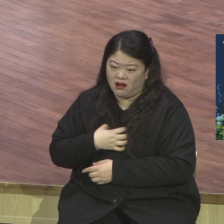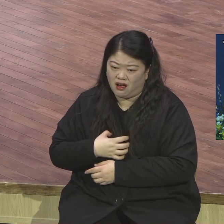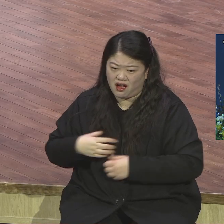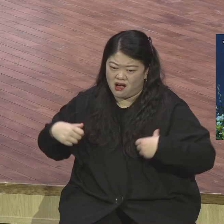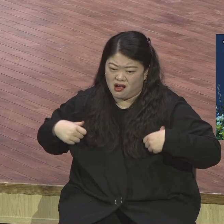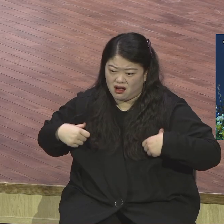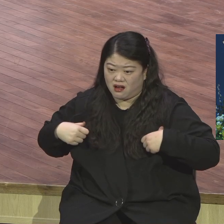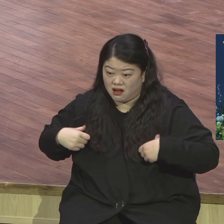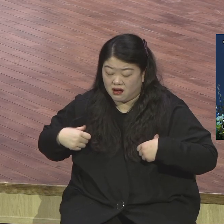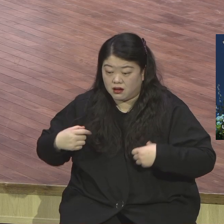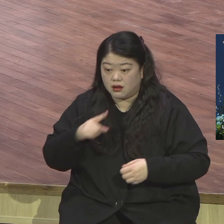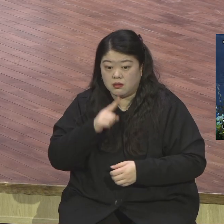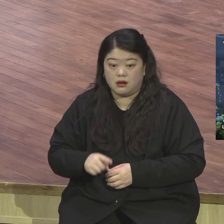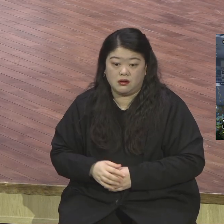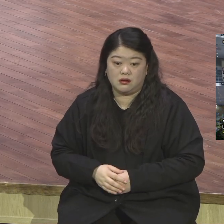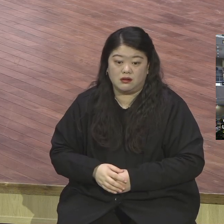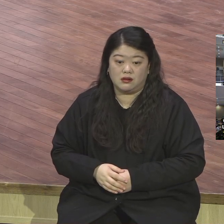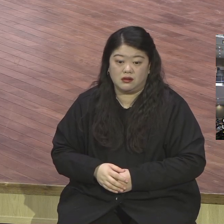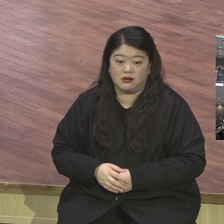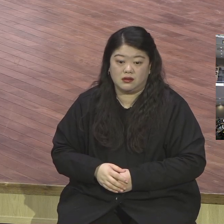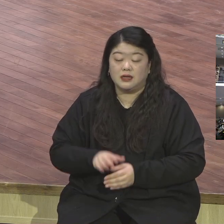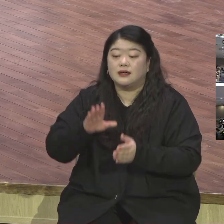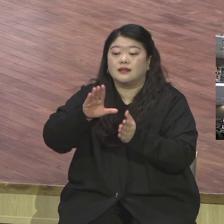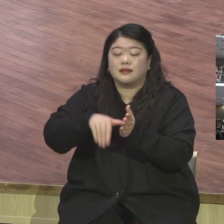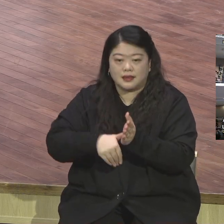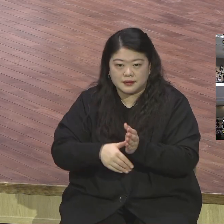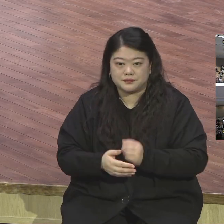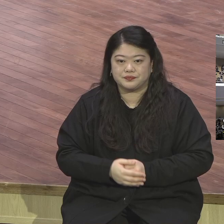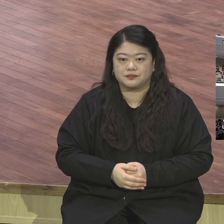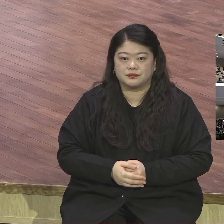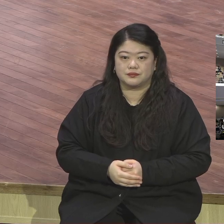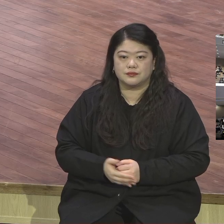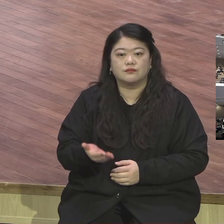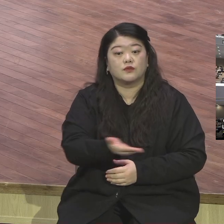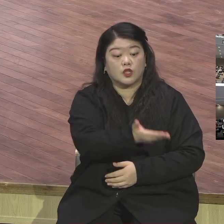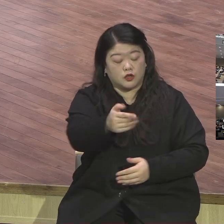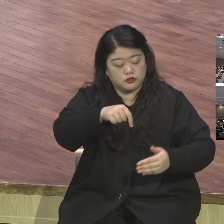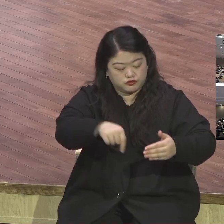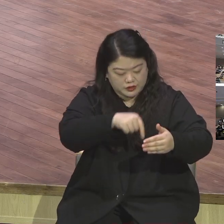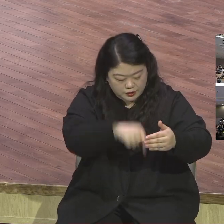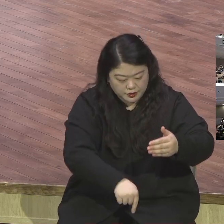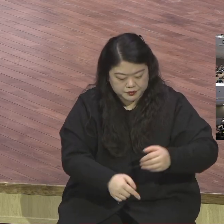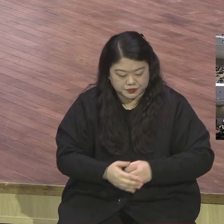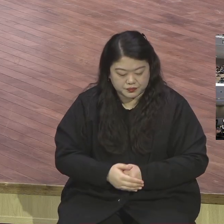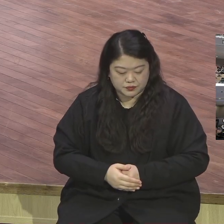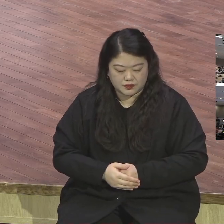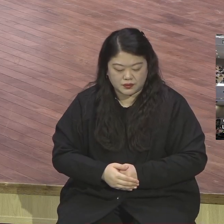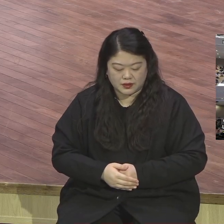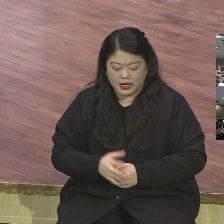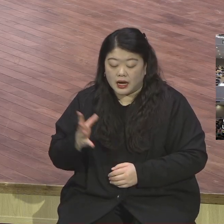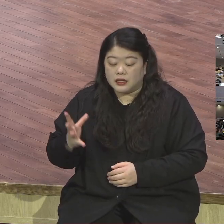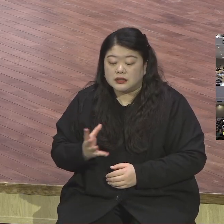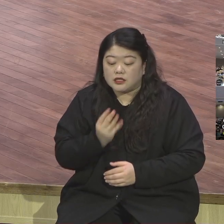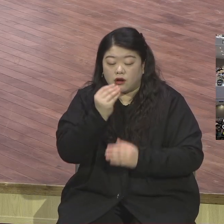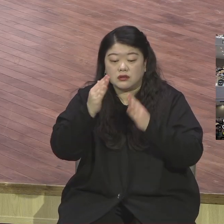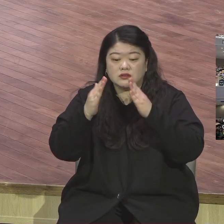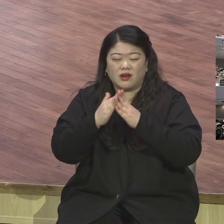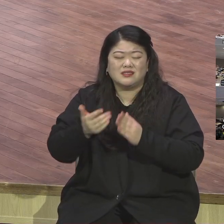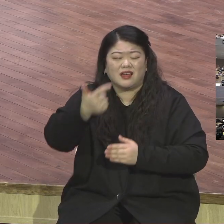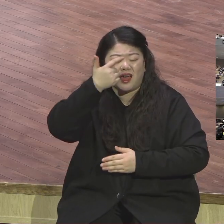너희 가운데 남아있는 자 중에서 이 성전의 이전 영광을 본 자가 누구냐. 이제